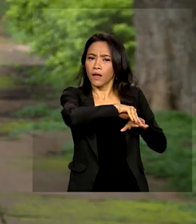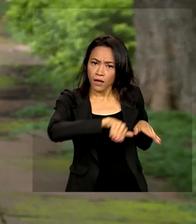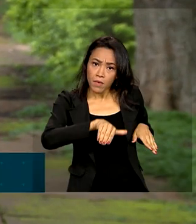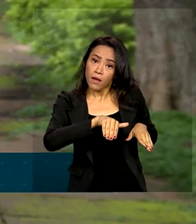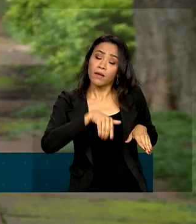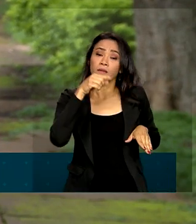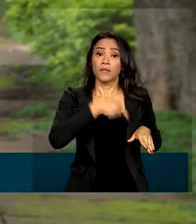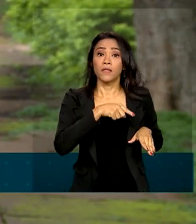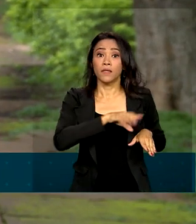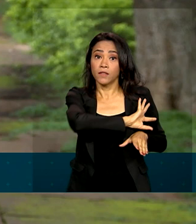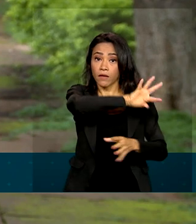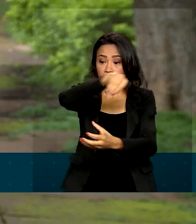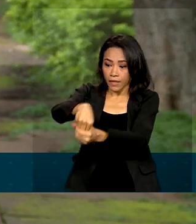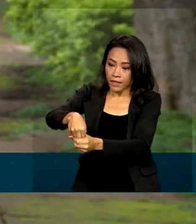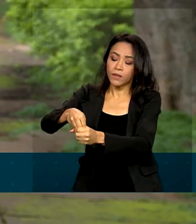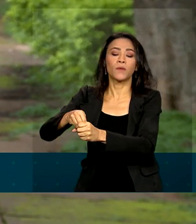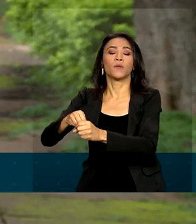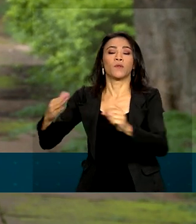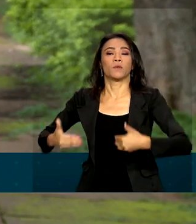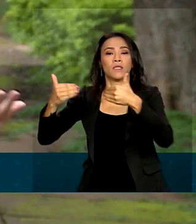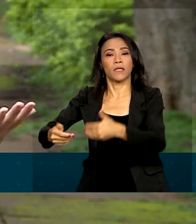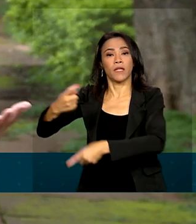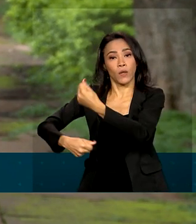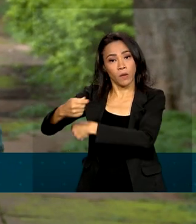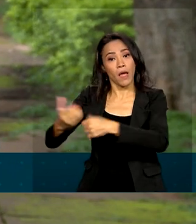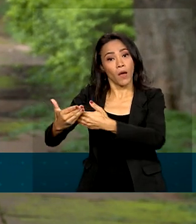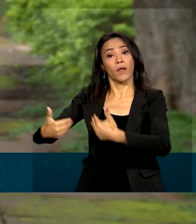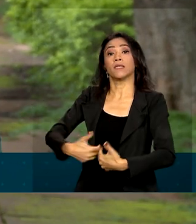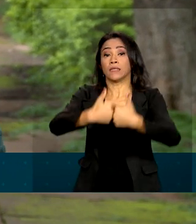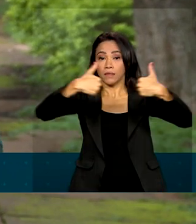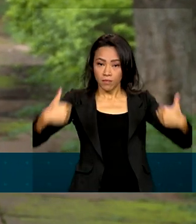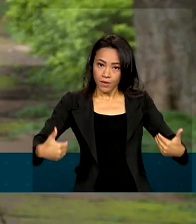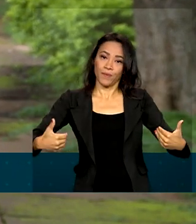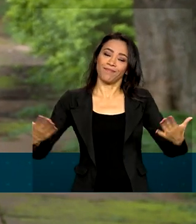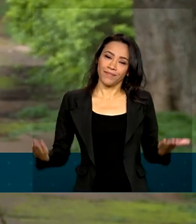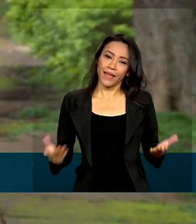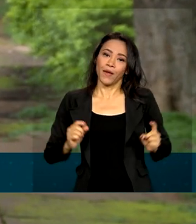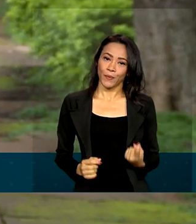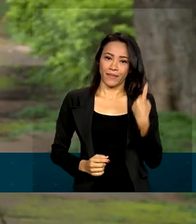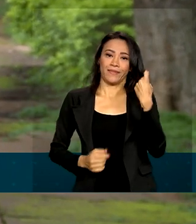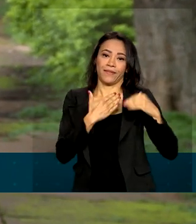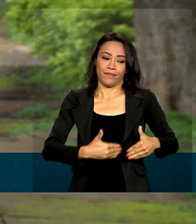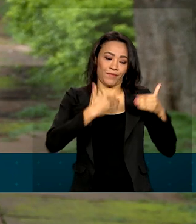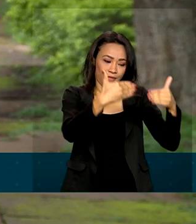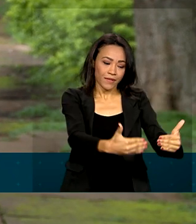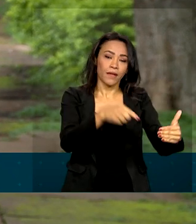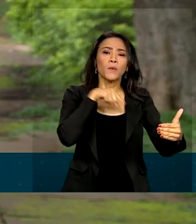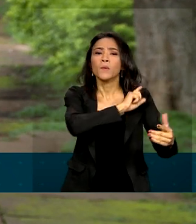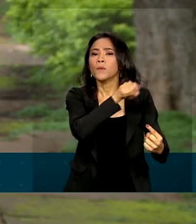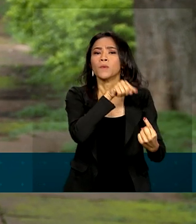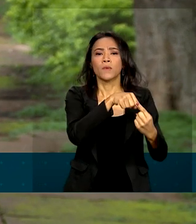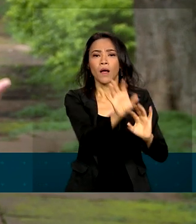funções dele integradas ao então Ministério da Economia. Agora ele volta a existir como uma pasta única, com o objetivo de